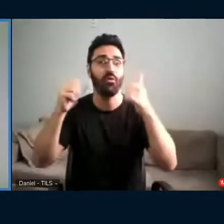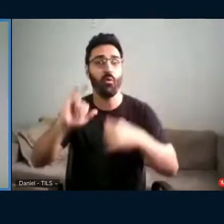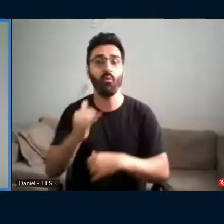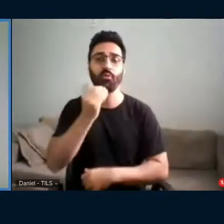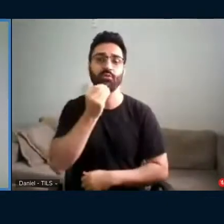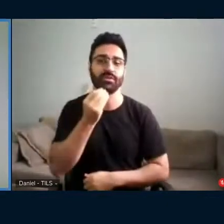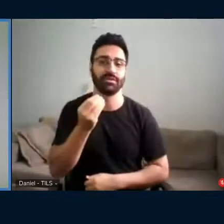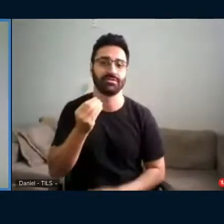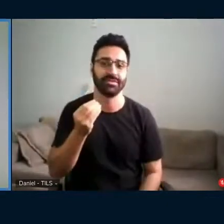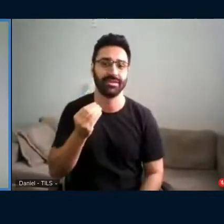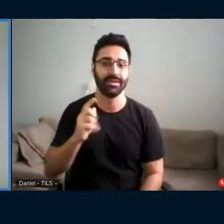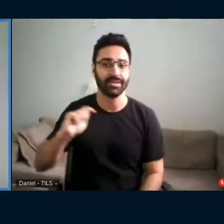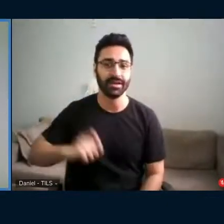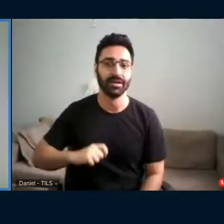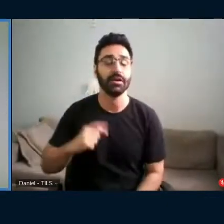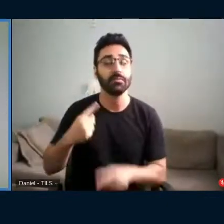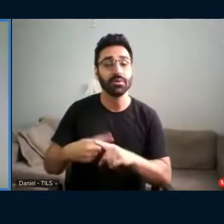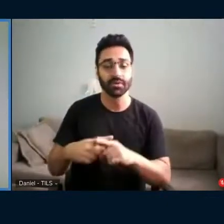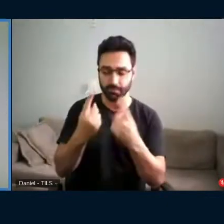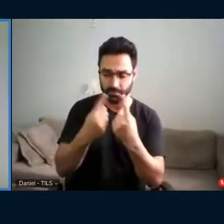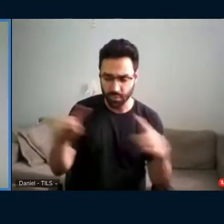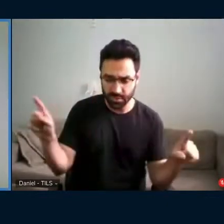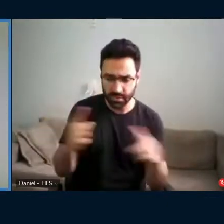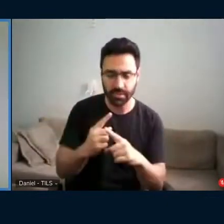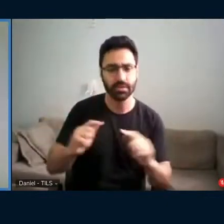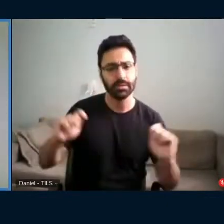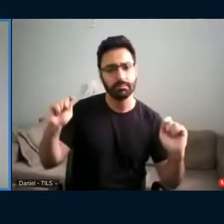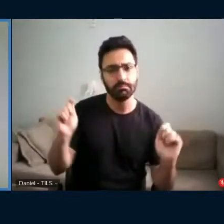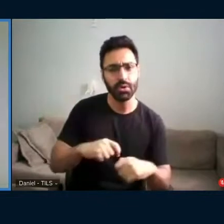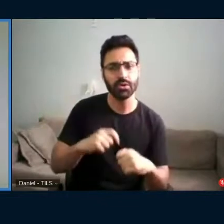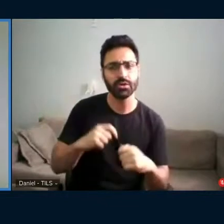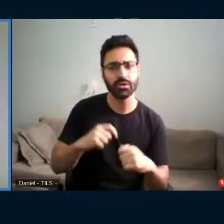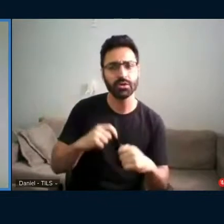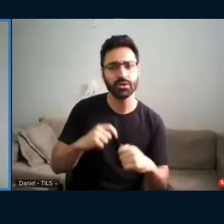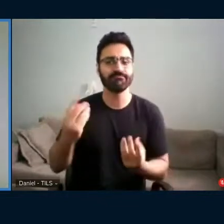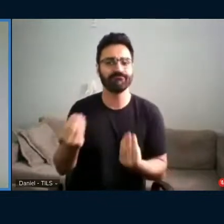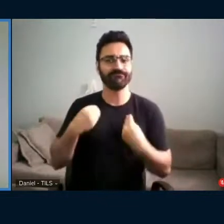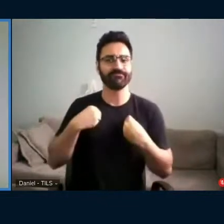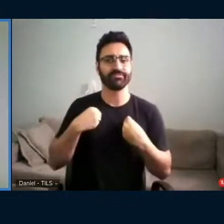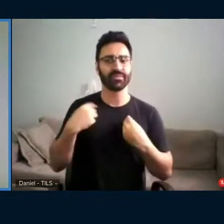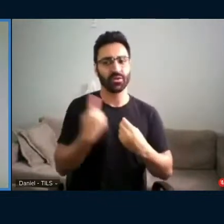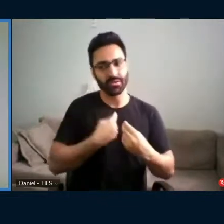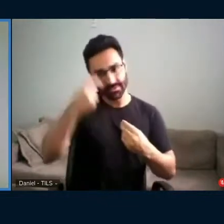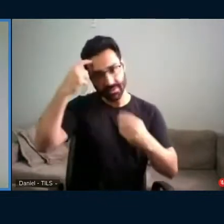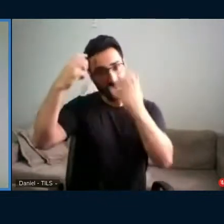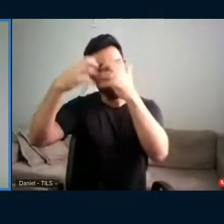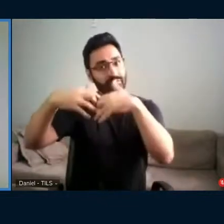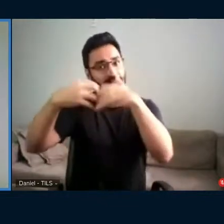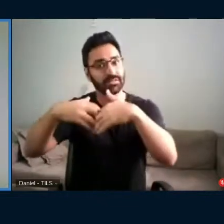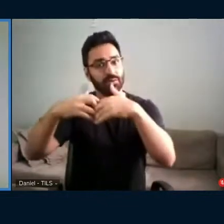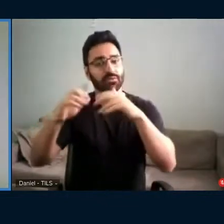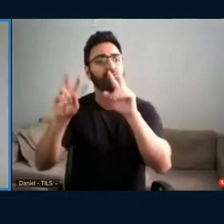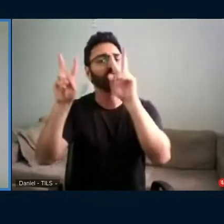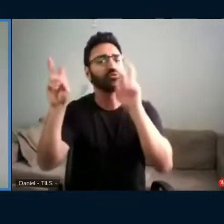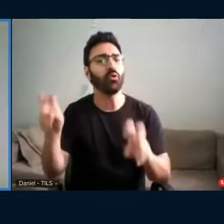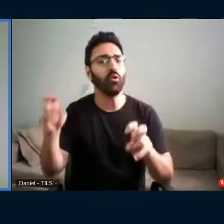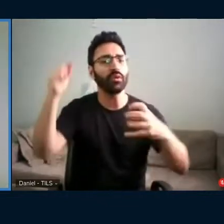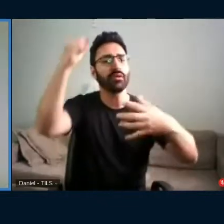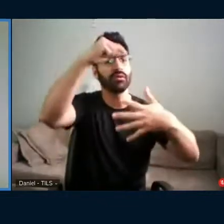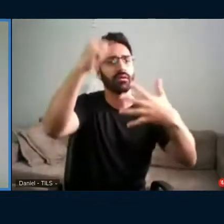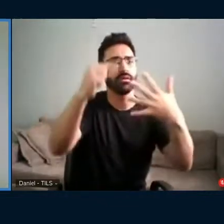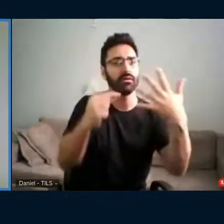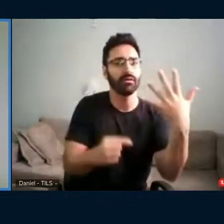porque ela permite pensarmos de forma reflexiva sobre os modos de